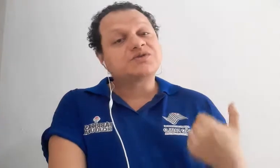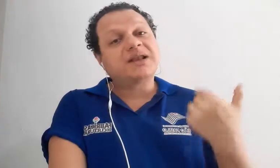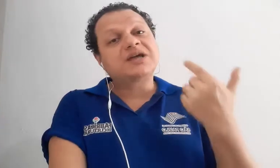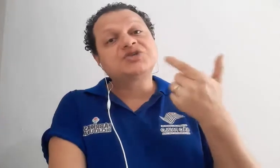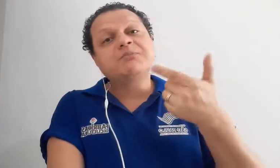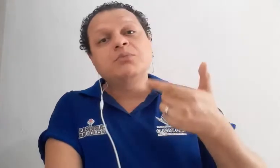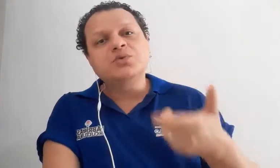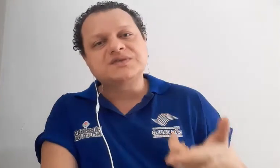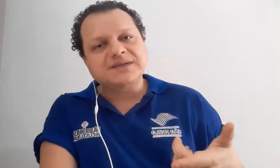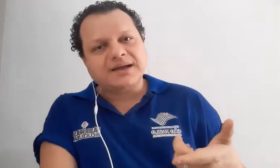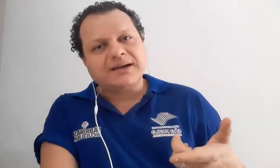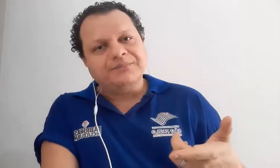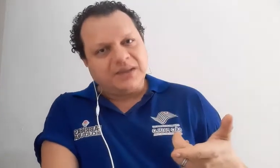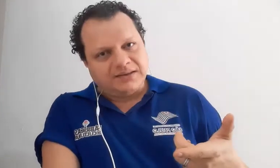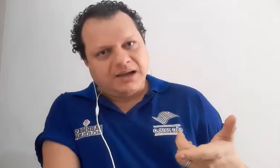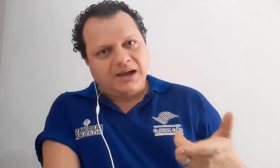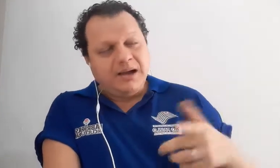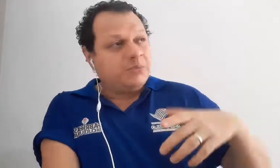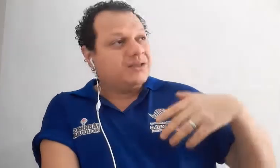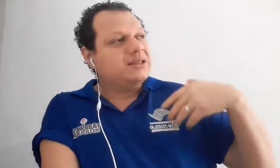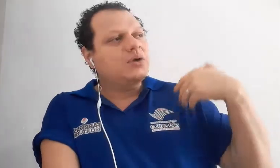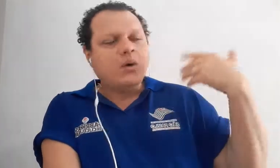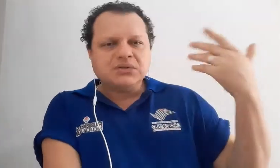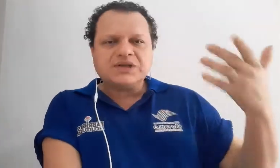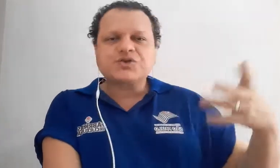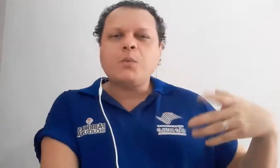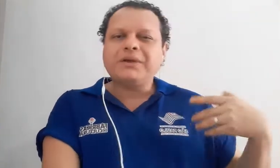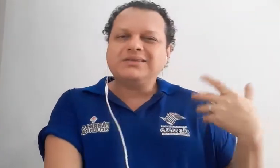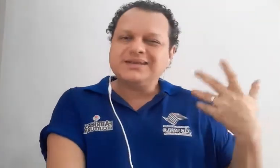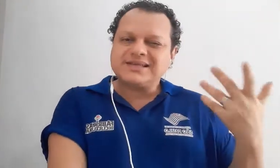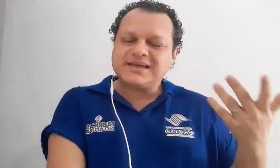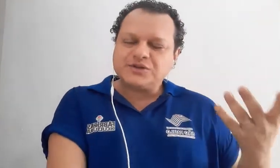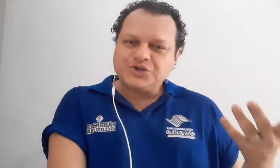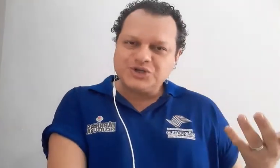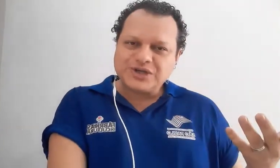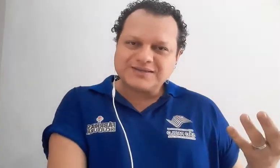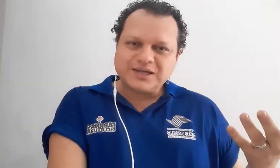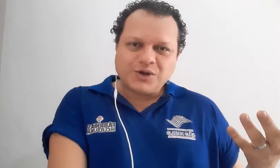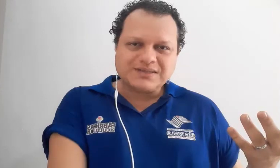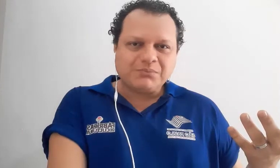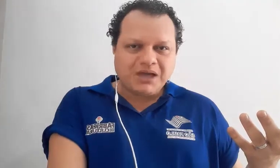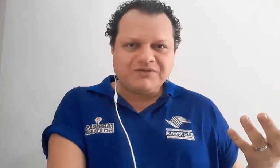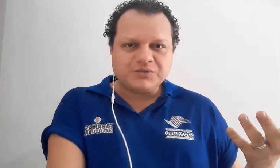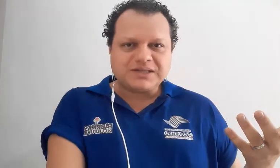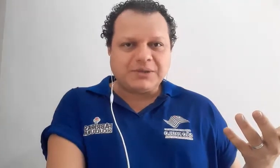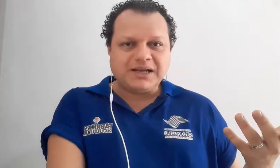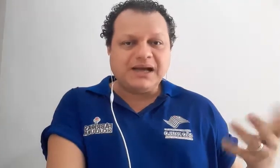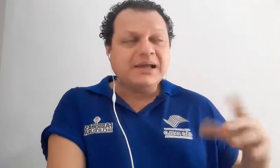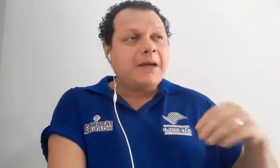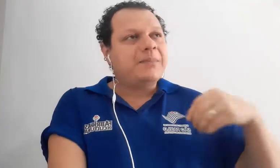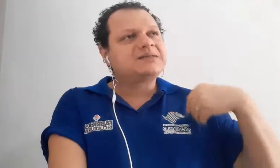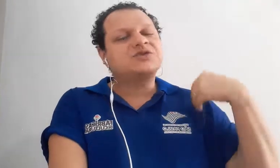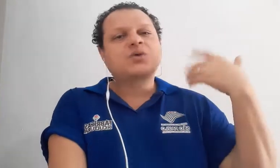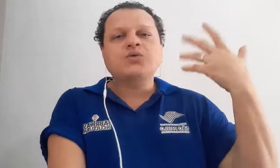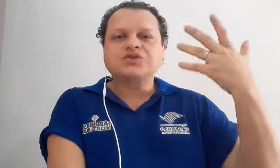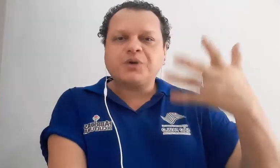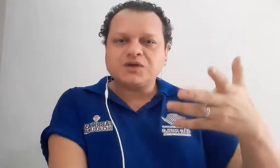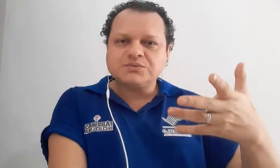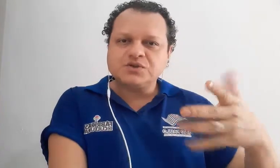falar de música, tá? Porque tem outras competências artísticas que nós também vamos trabalhar, mas isso com os próximos